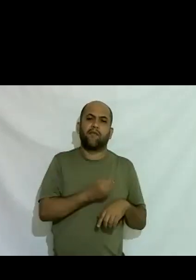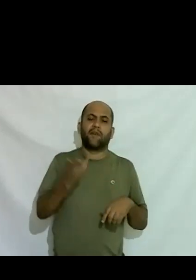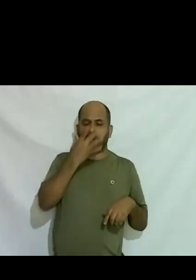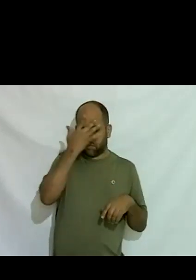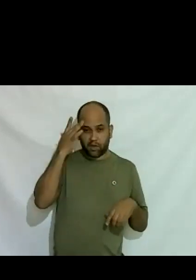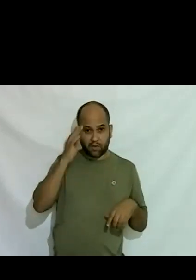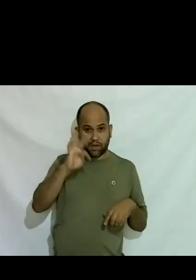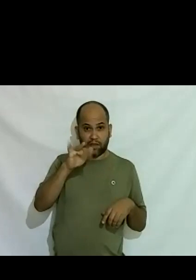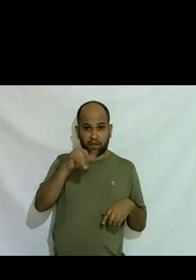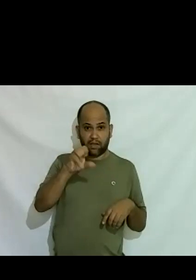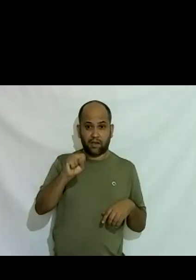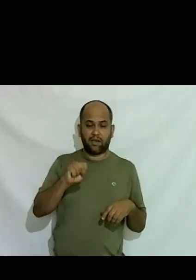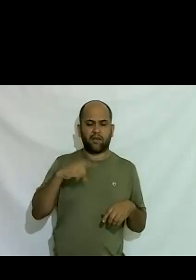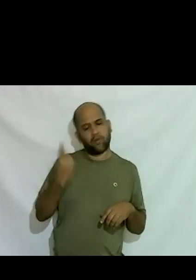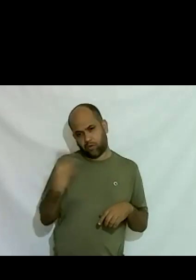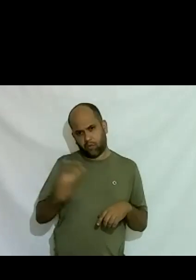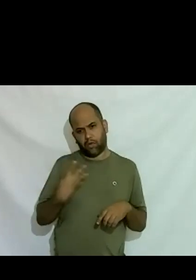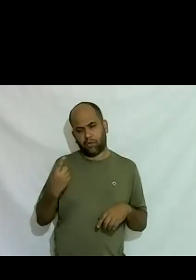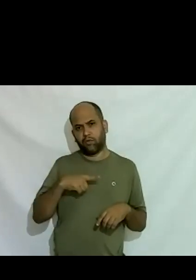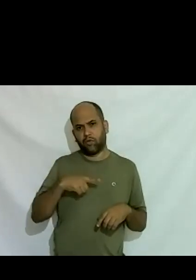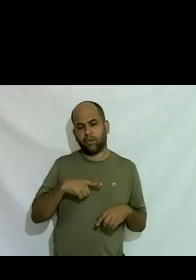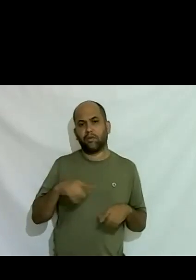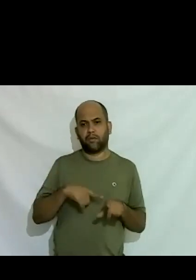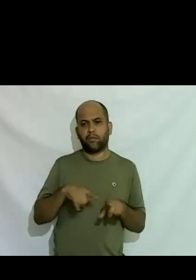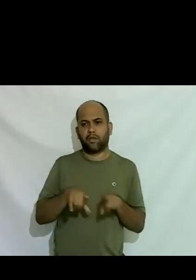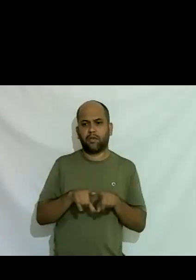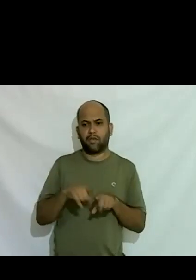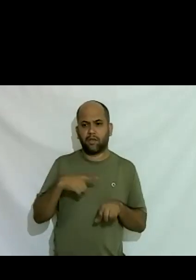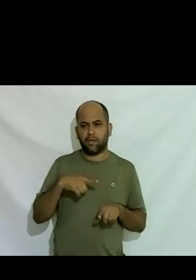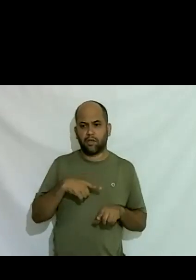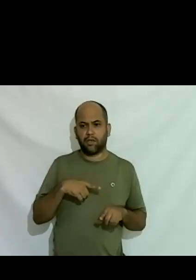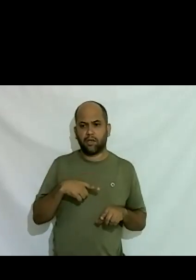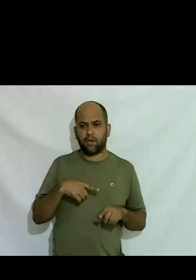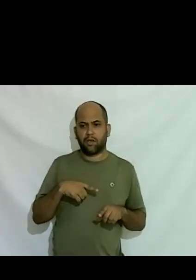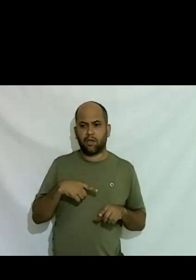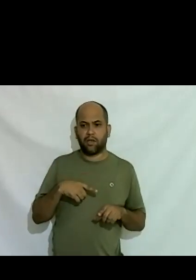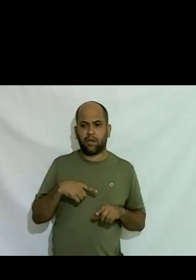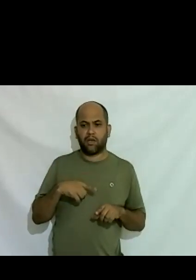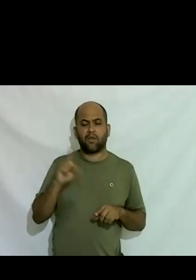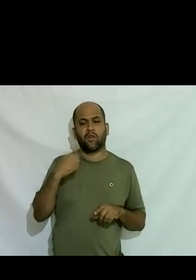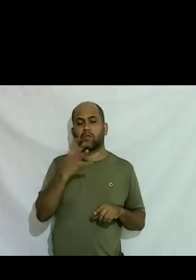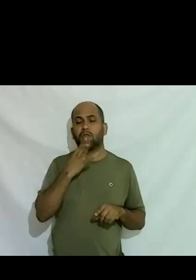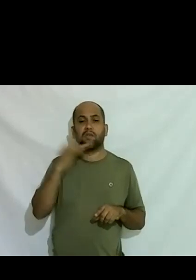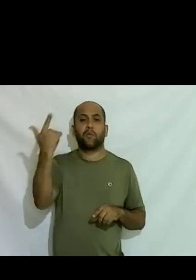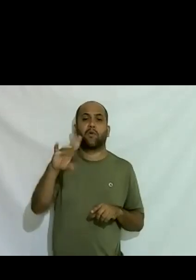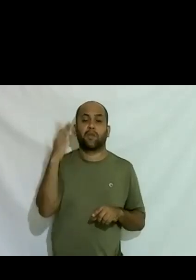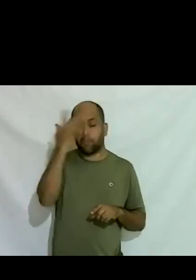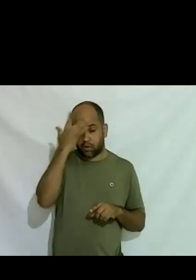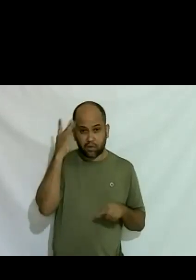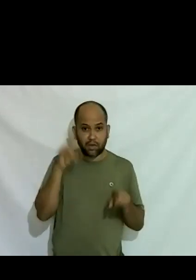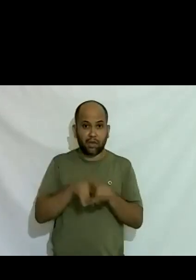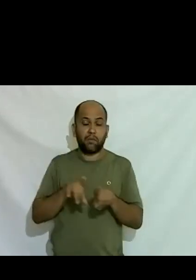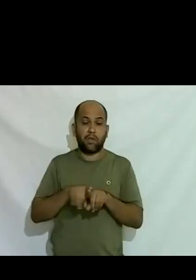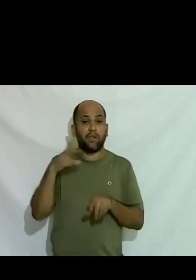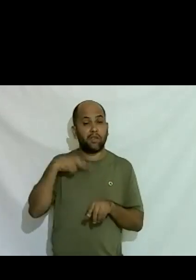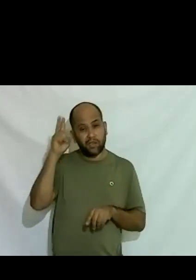diferentes nós quatro tínhamos e eu também tinha então nós conhecíamos outras pessoas que também tinham uma